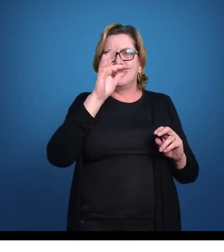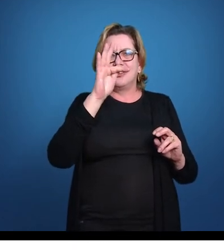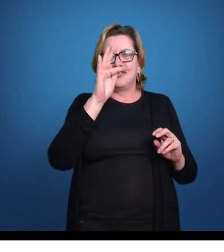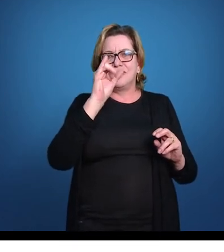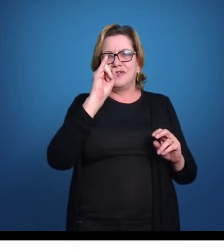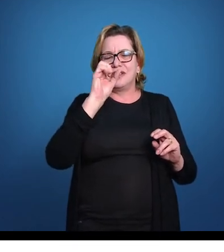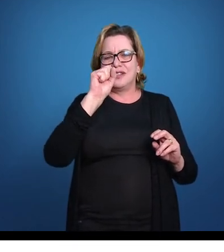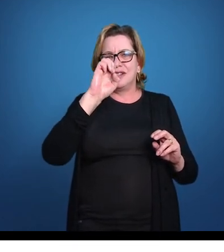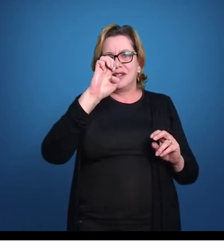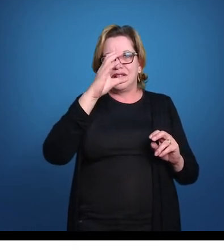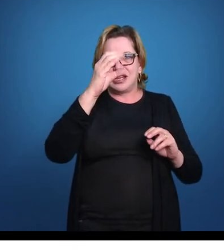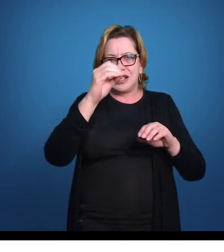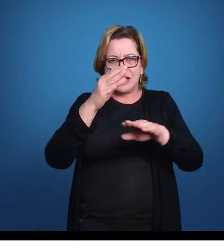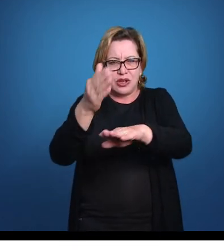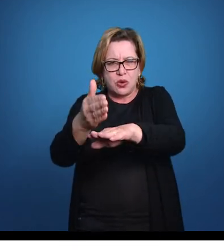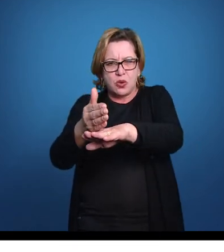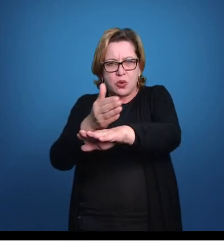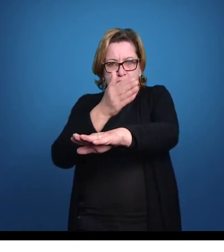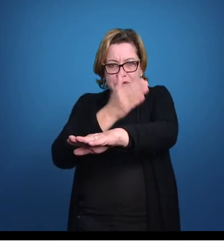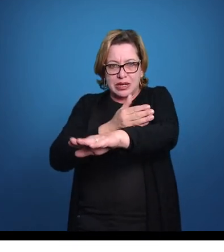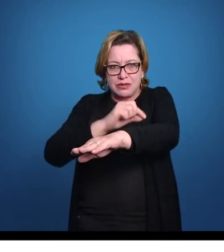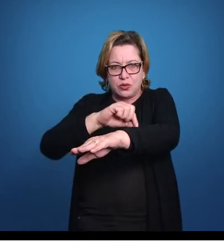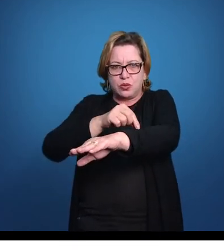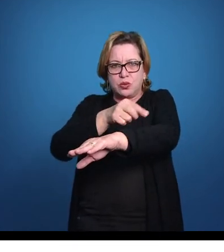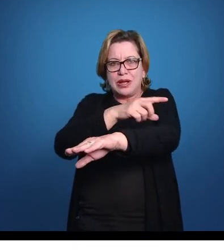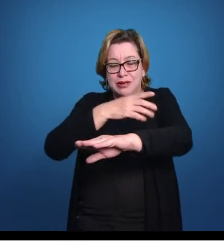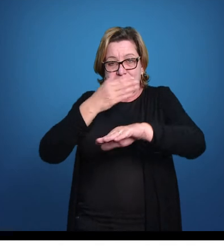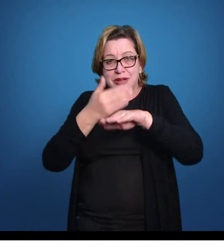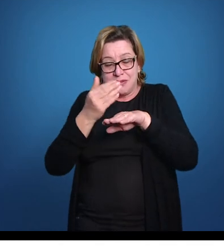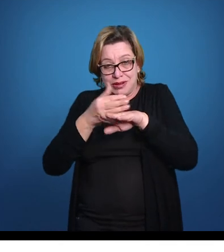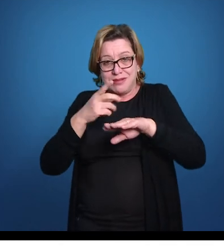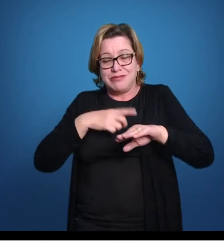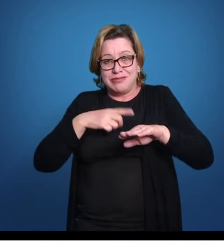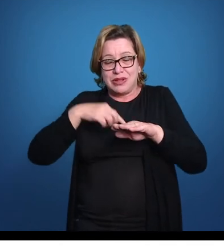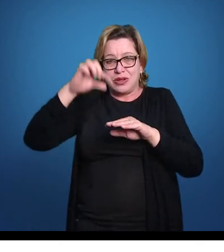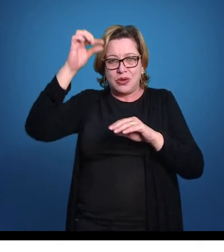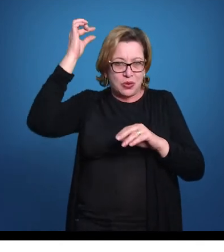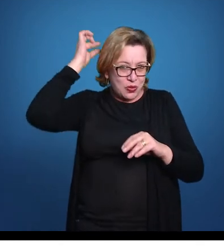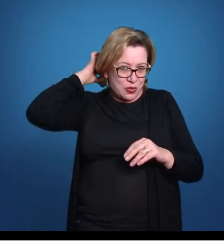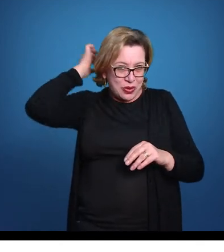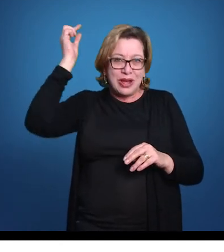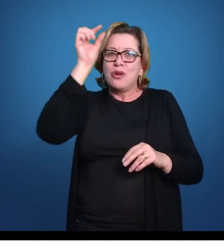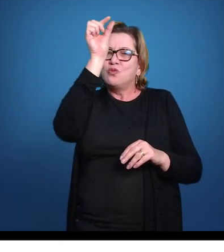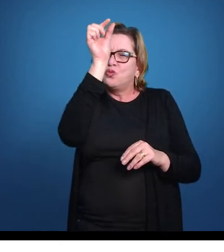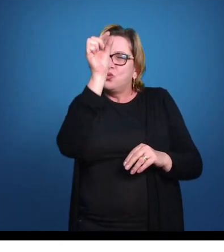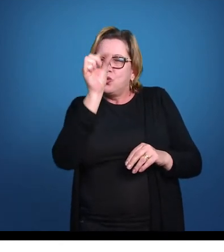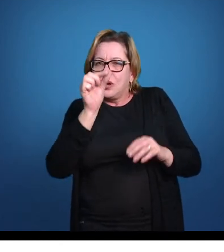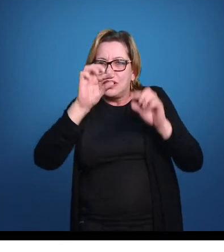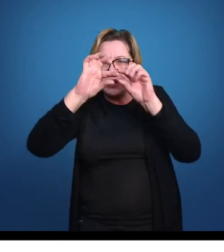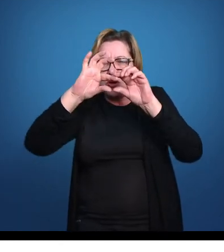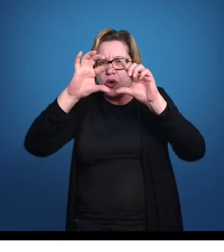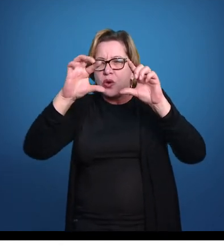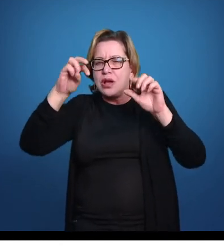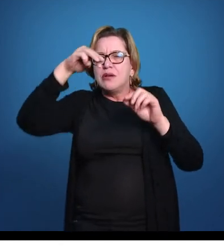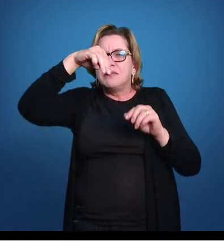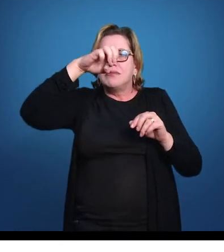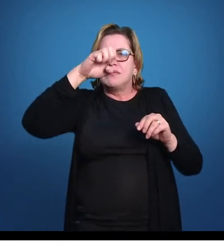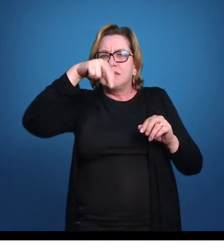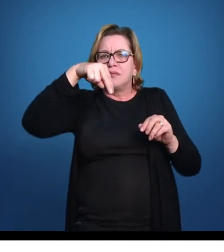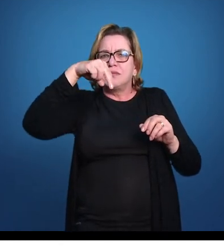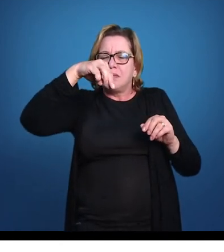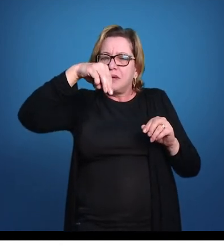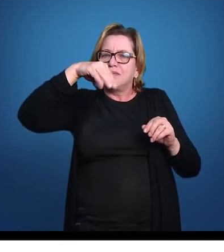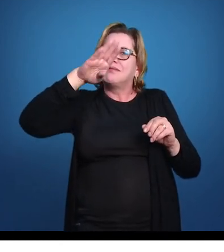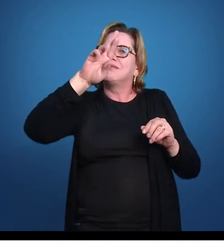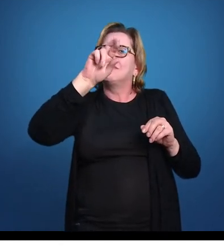eu tenho o final do corpo do bicho, aqui em branco tracejado eu tenho a coluna do bicho, e aqui eu tenho a membrana, com raios